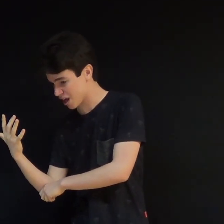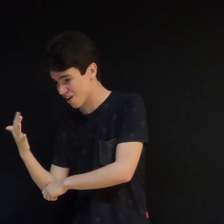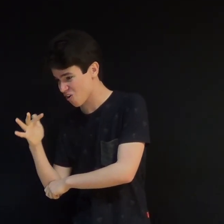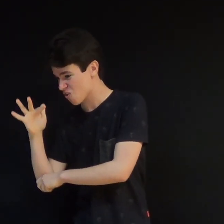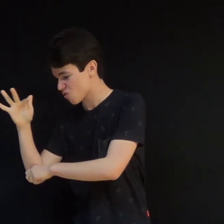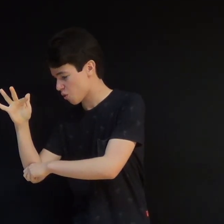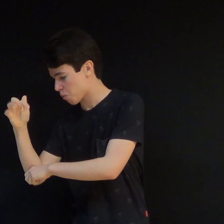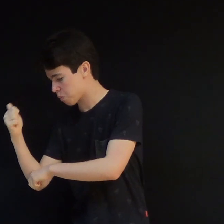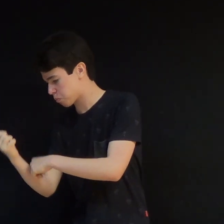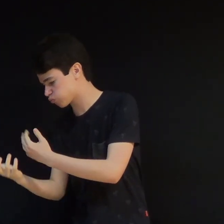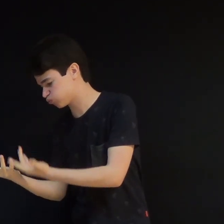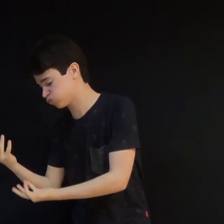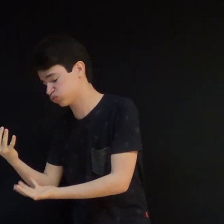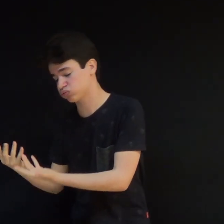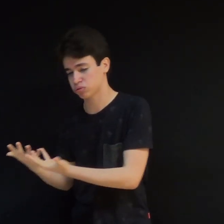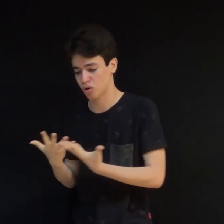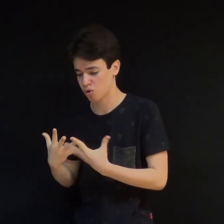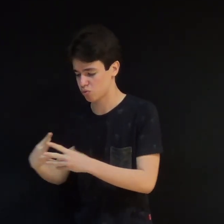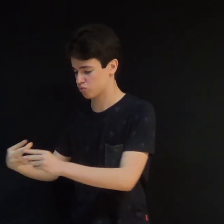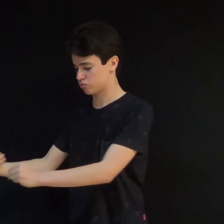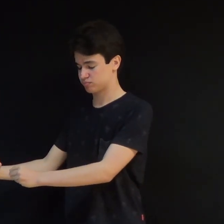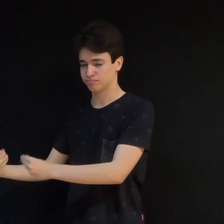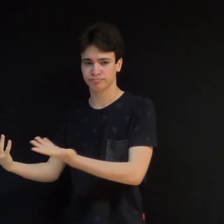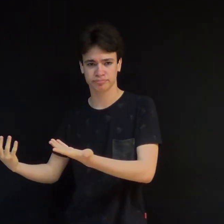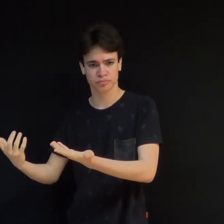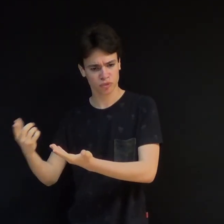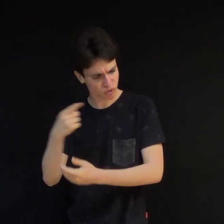não vestirá muito mais a vocês, homens de pequena fé.